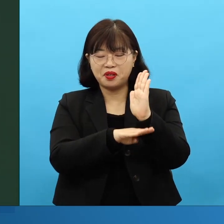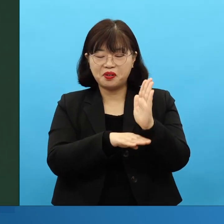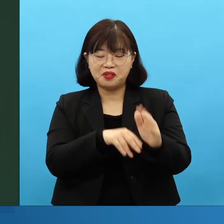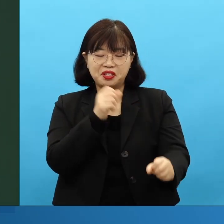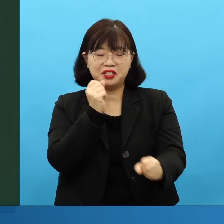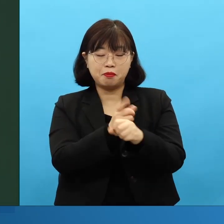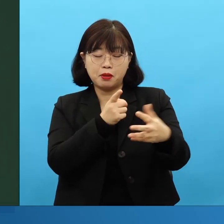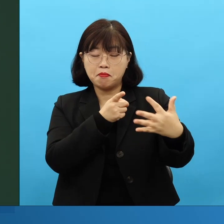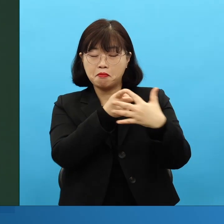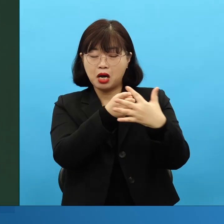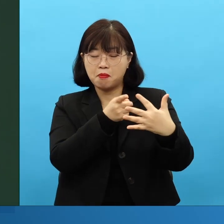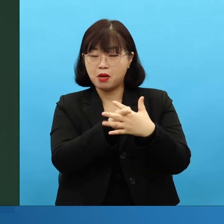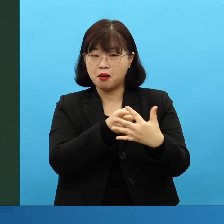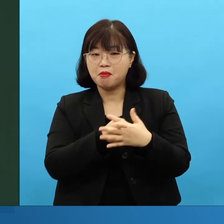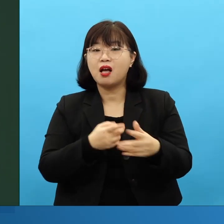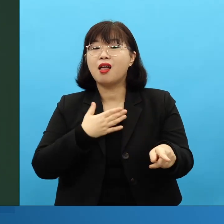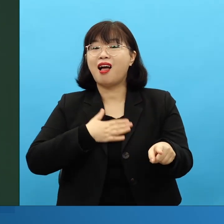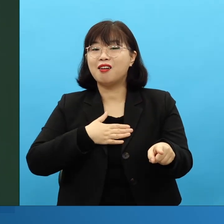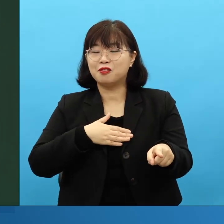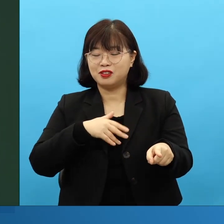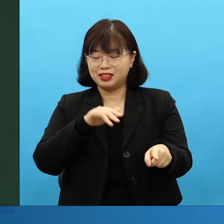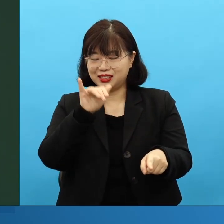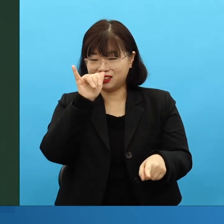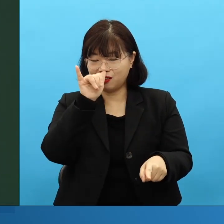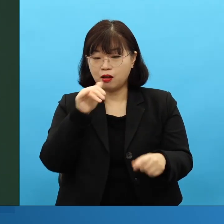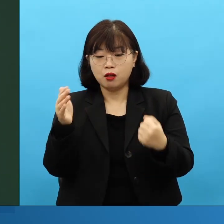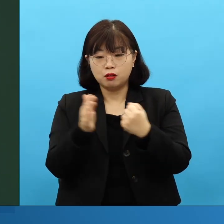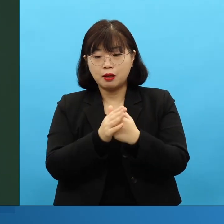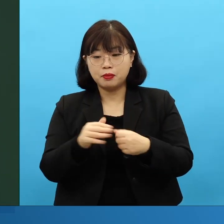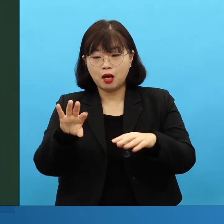그런 말이 돼요. 방법도 알고 있어요.